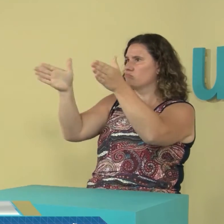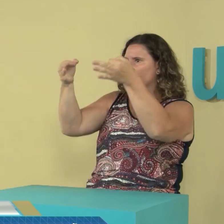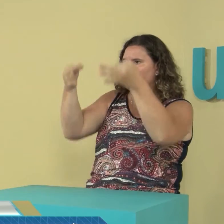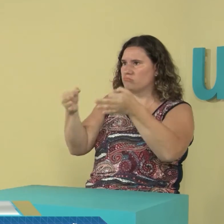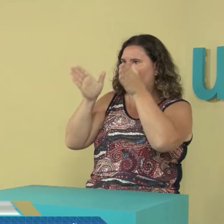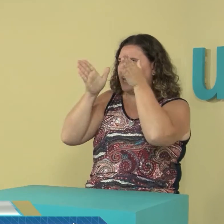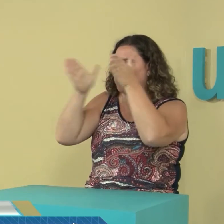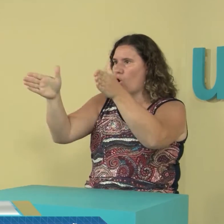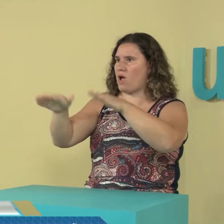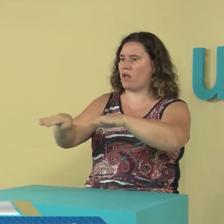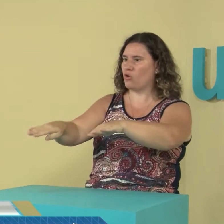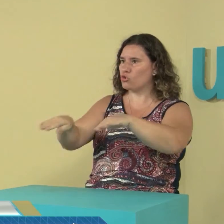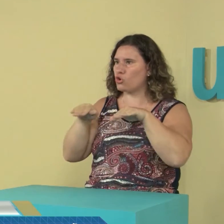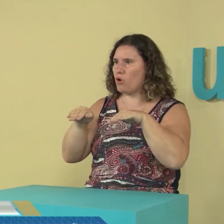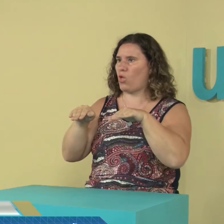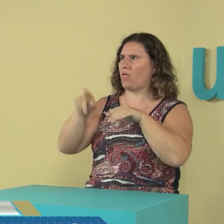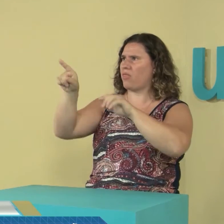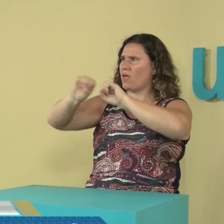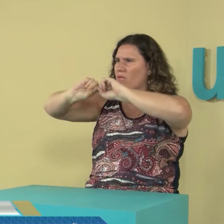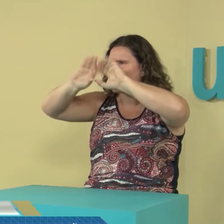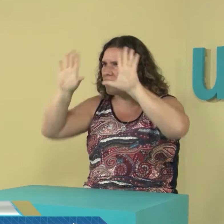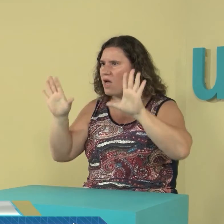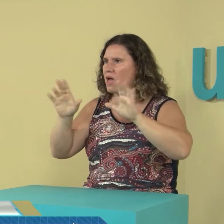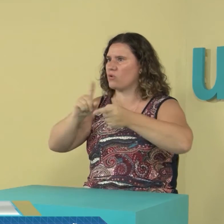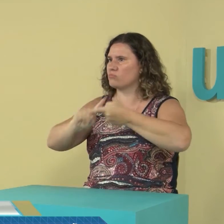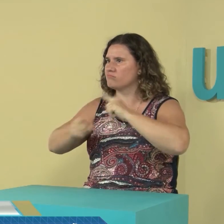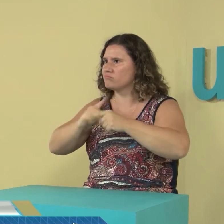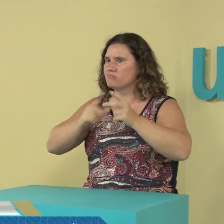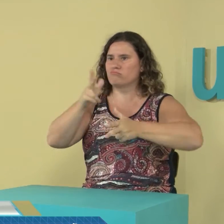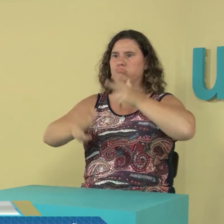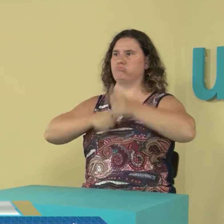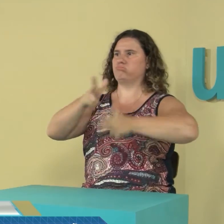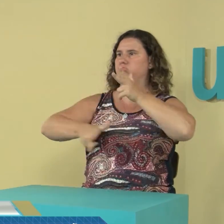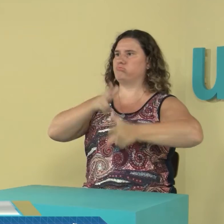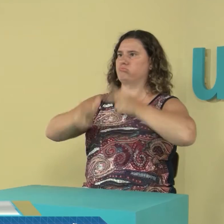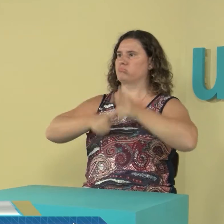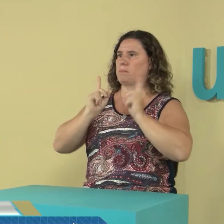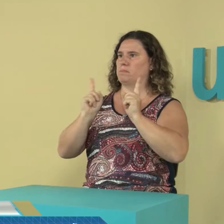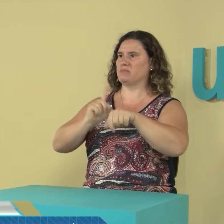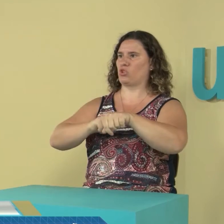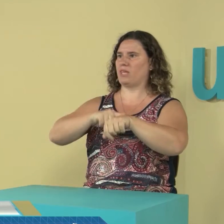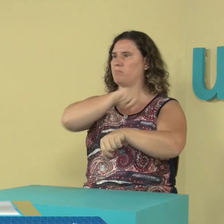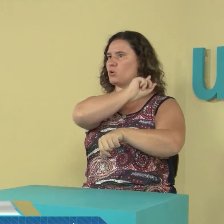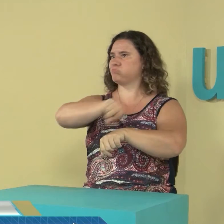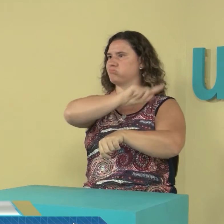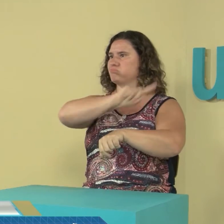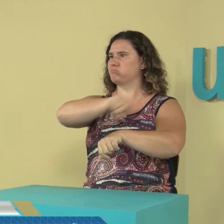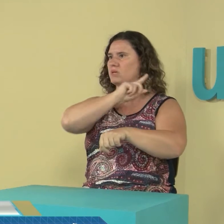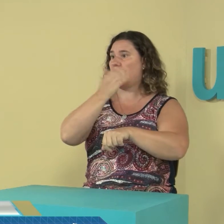mucho dolor de vez en cuando. Entonces, es importante que el enfoque sea cómodo y el intérprete esté en un lugar y esté al mismo